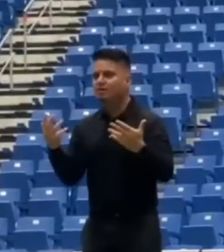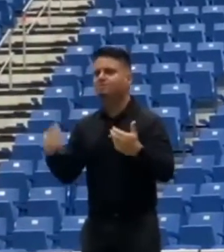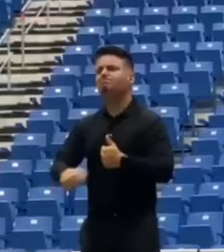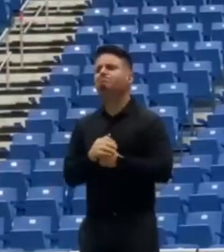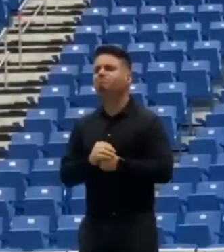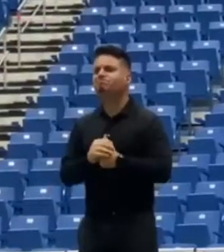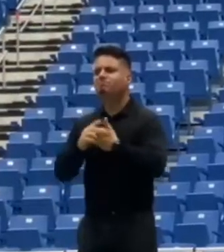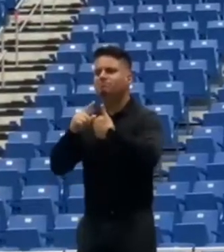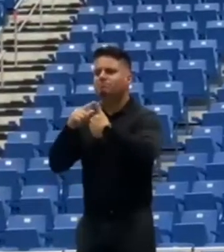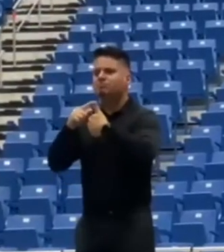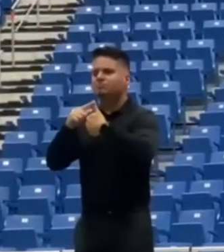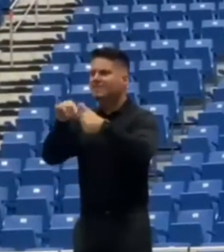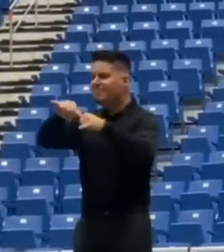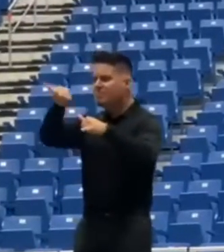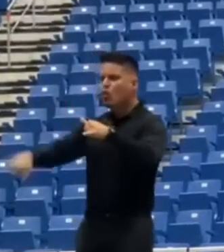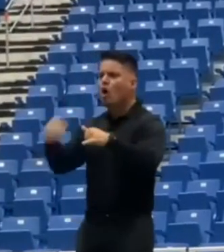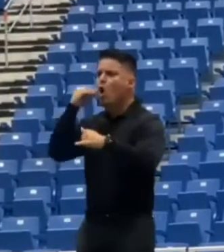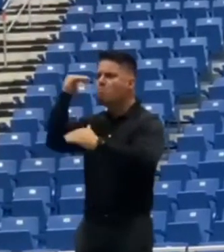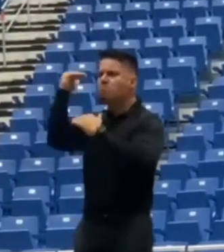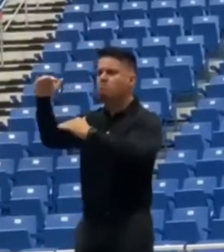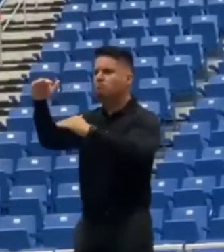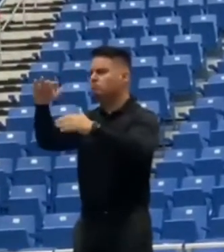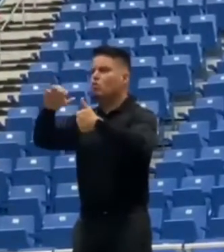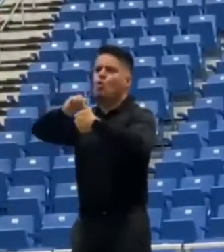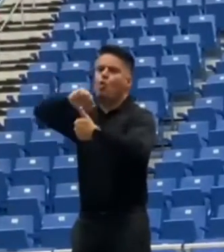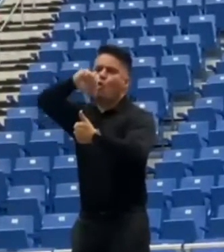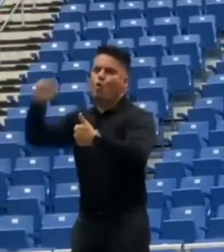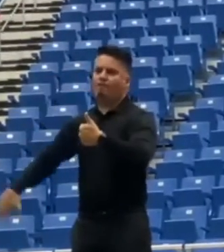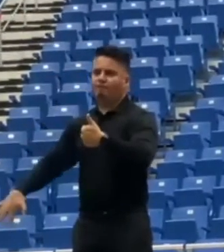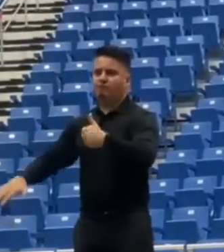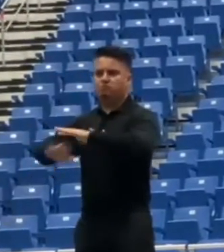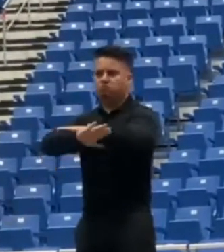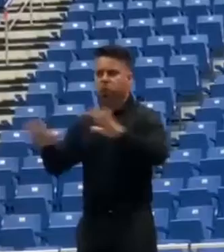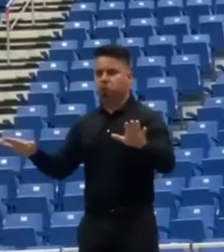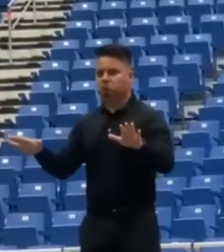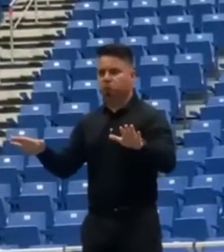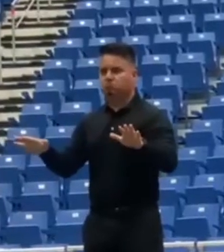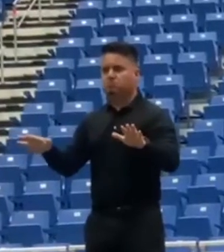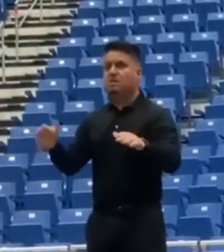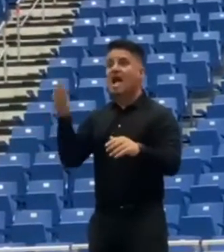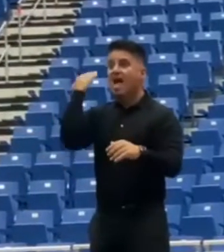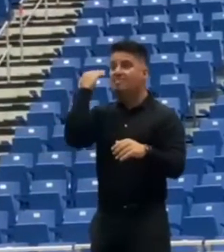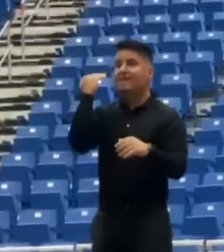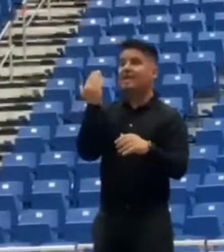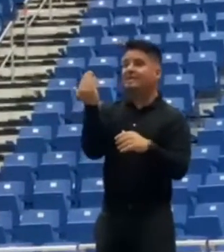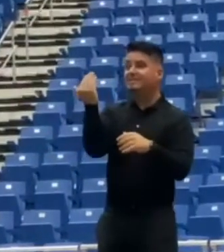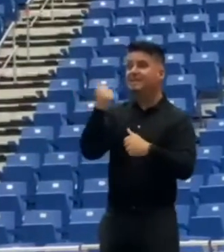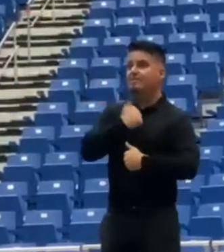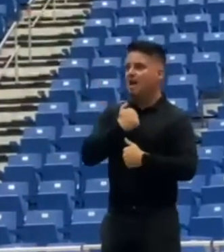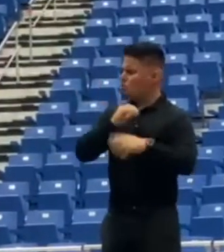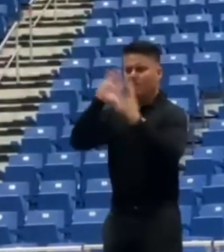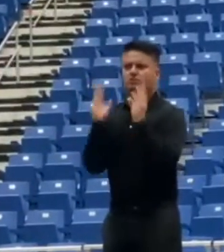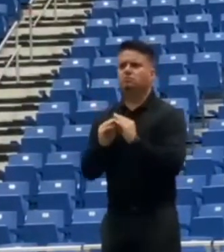al turismo, se elimina mascarillas a personas vacunadas en playa, parques o haciendo ejercicios. La compañía turística ya no tendrá la limitación